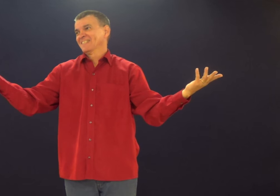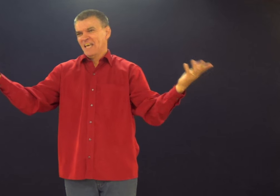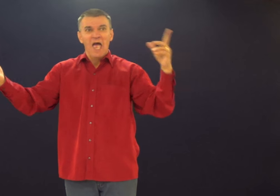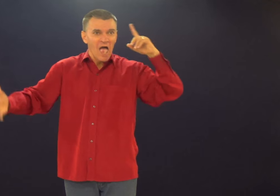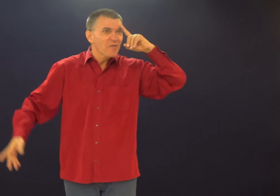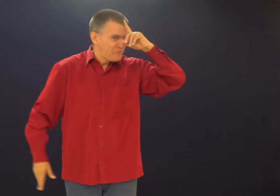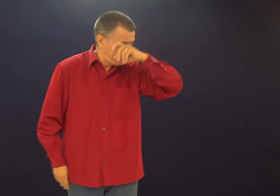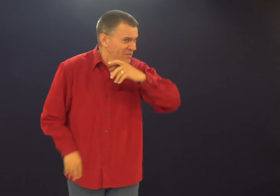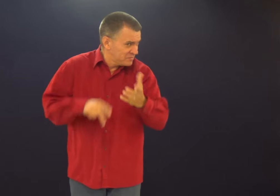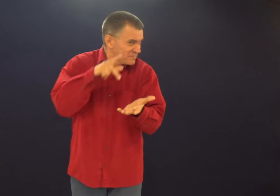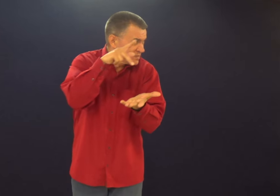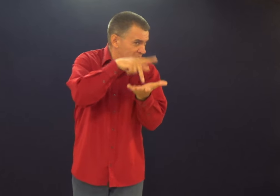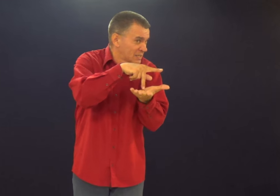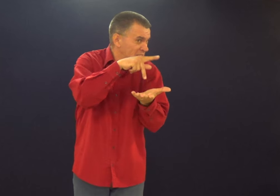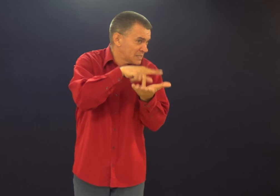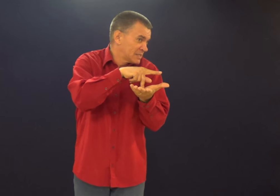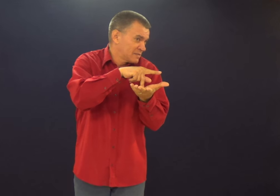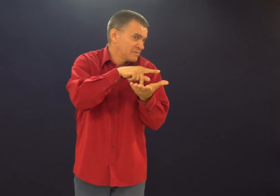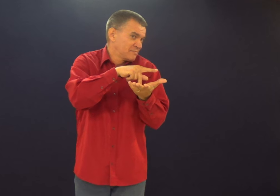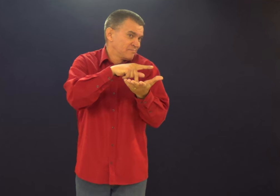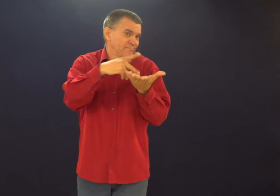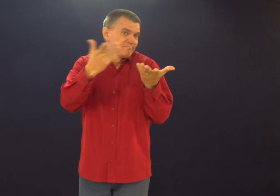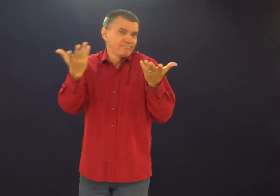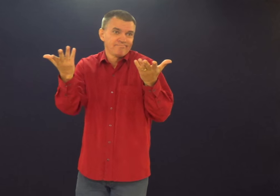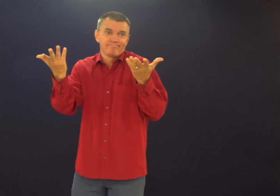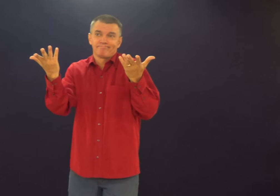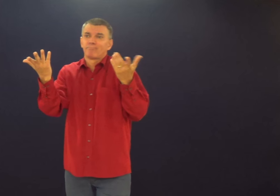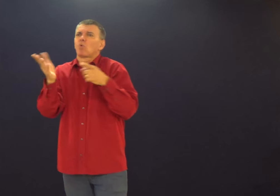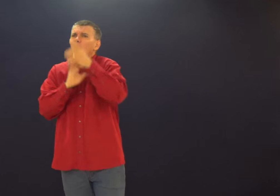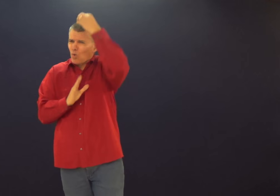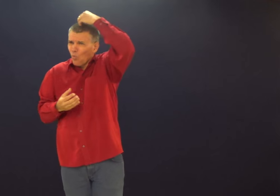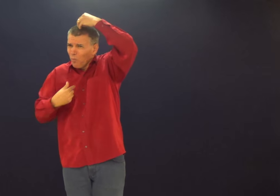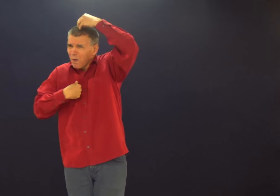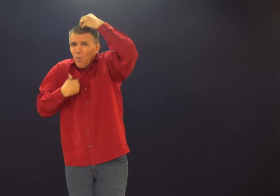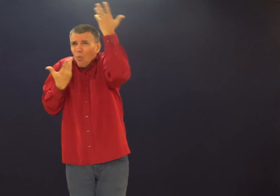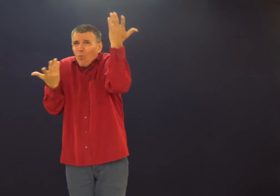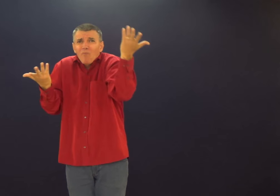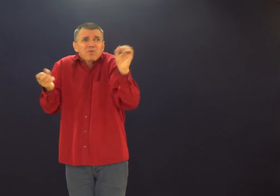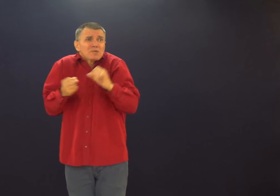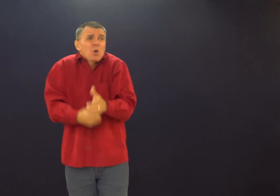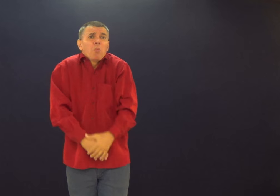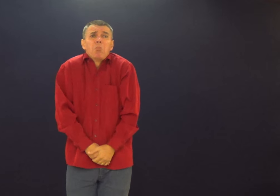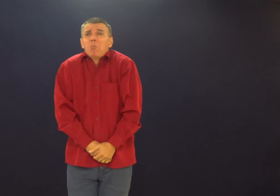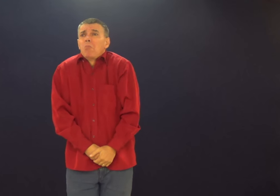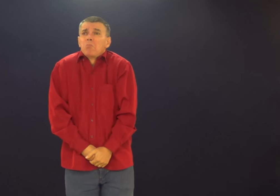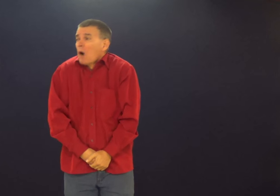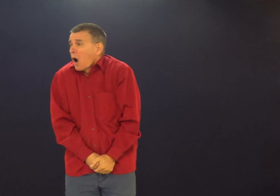atraídas. Acontece. Mas é complicado, não é? É complicado. A culpa é minha?